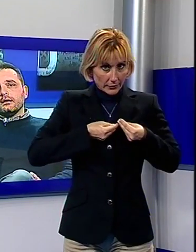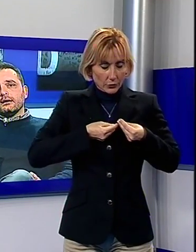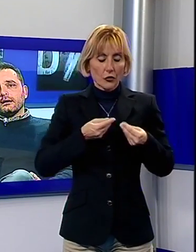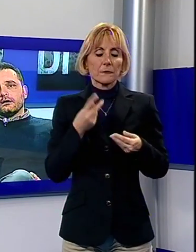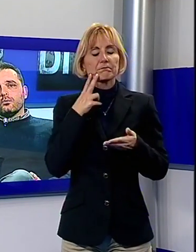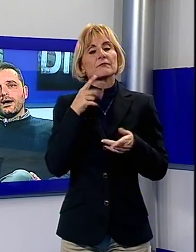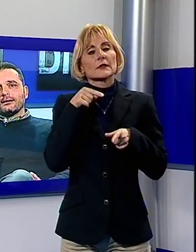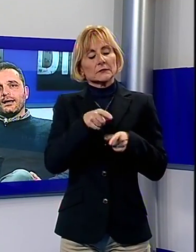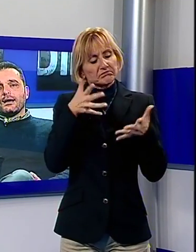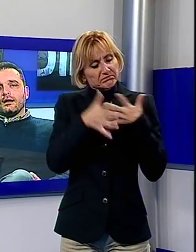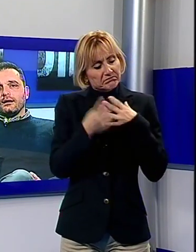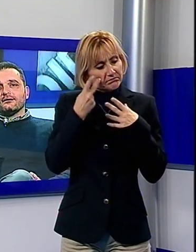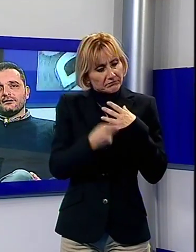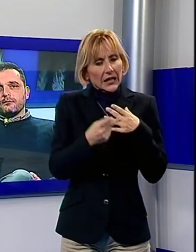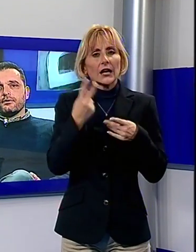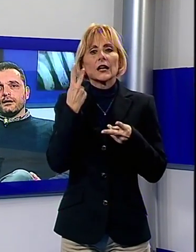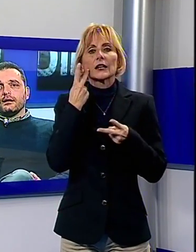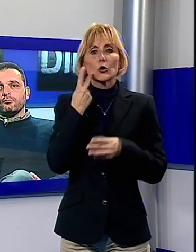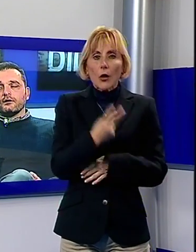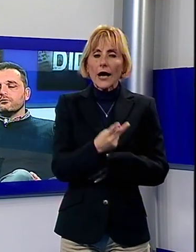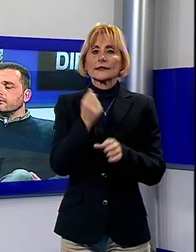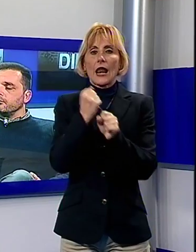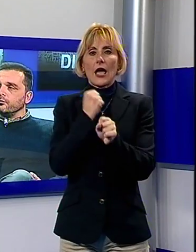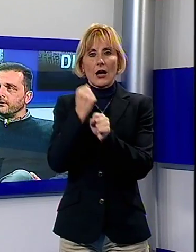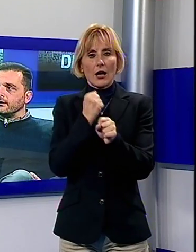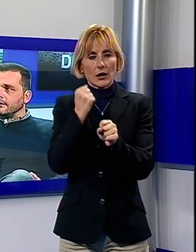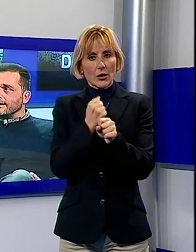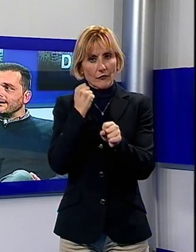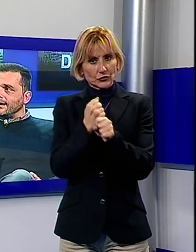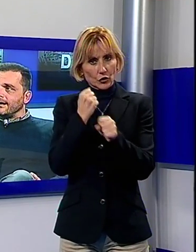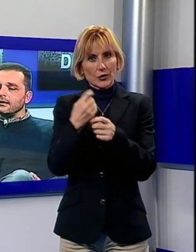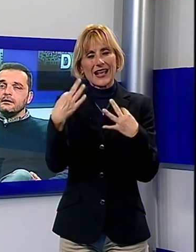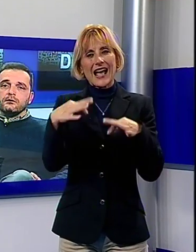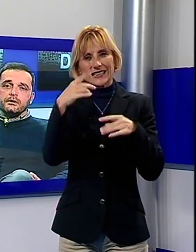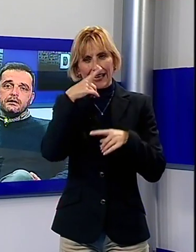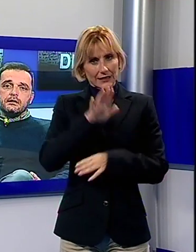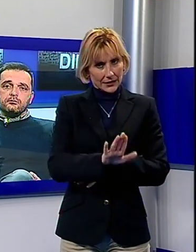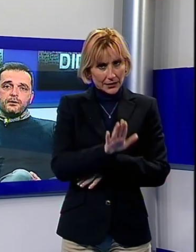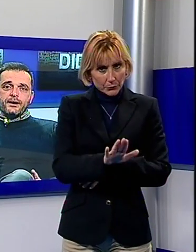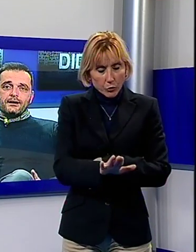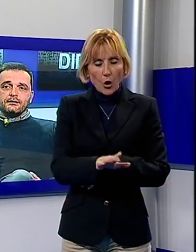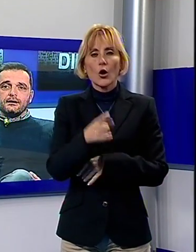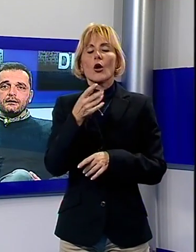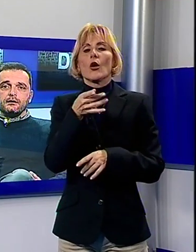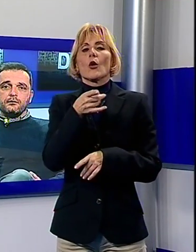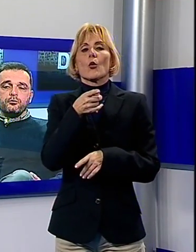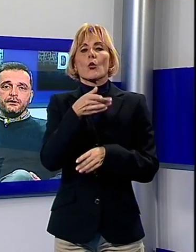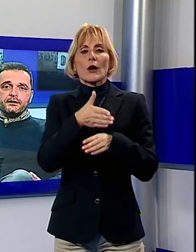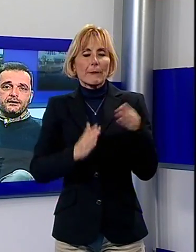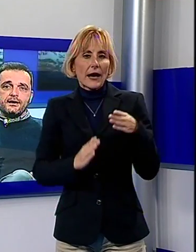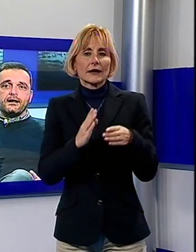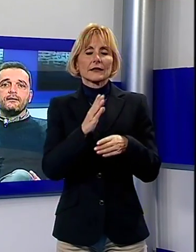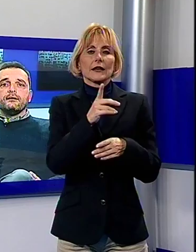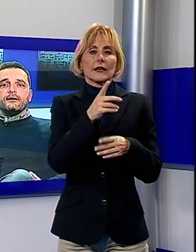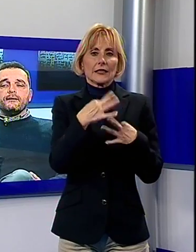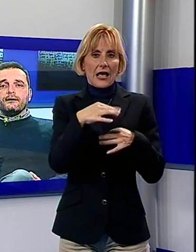riguarda sempre la lavorazione del pulper di cartiera, quindi di una parte del pulper